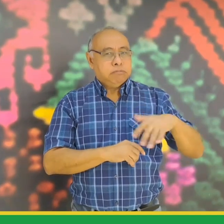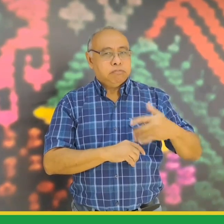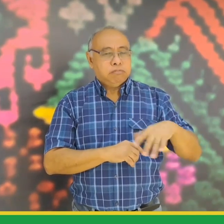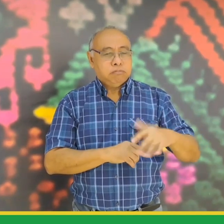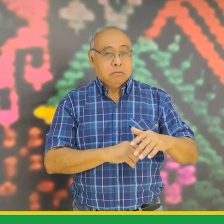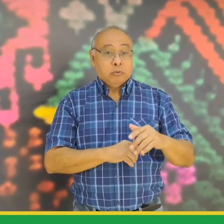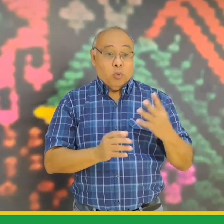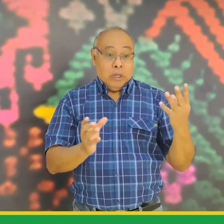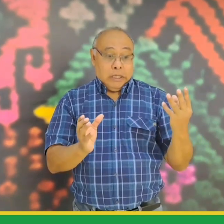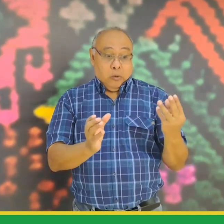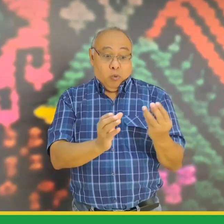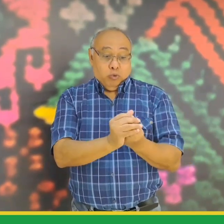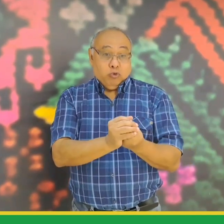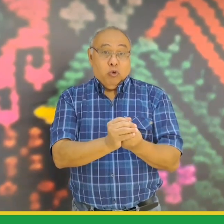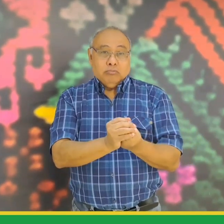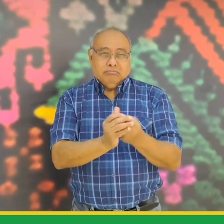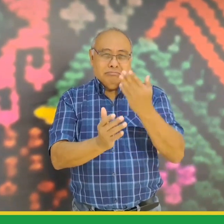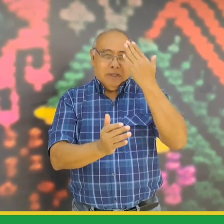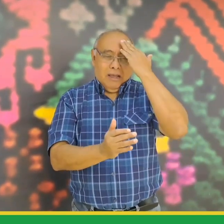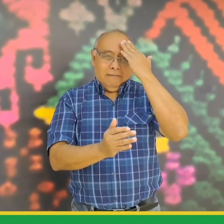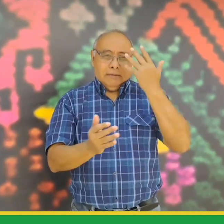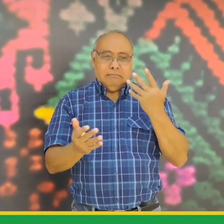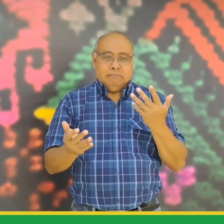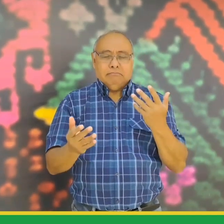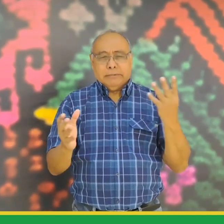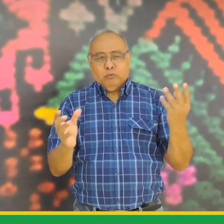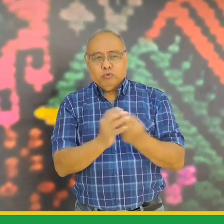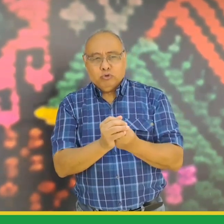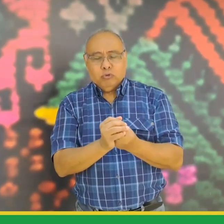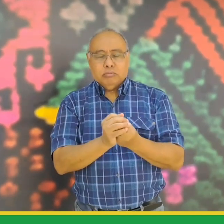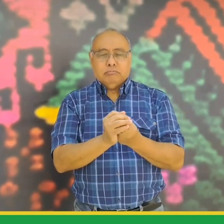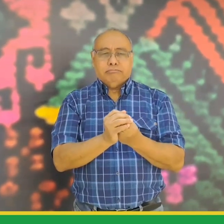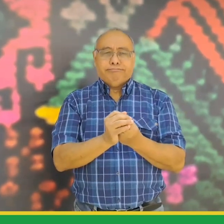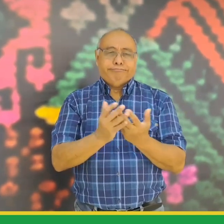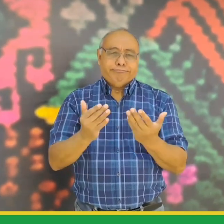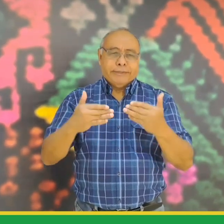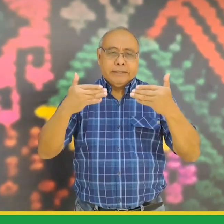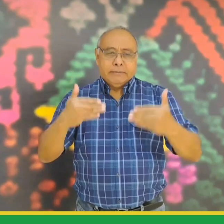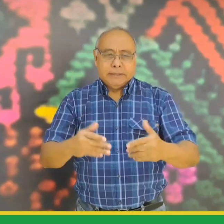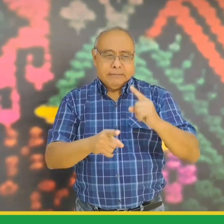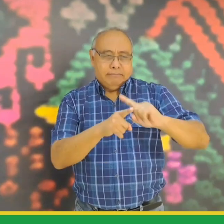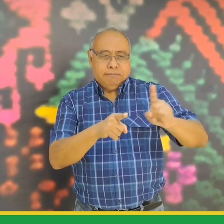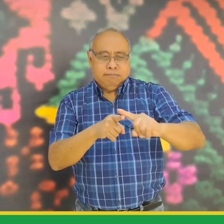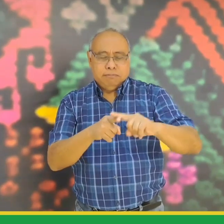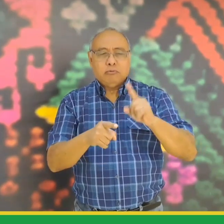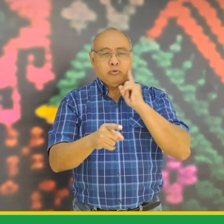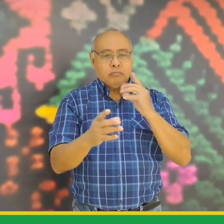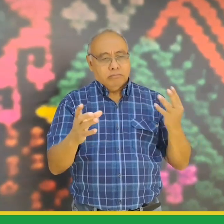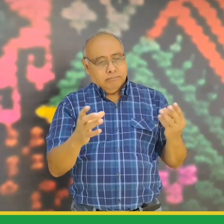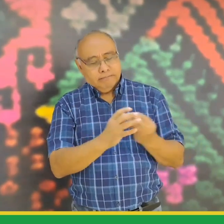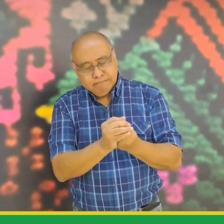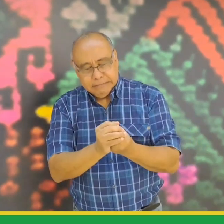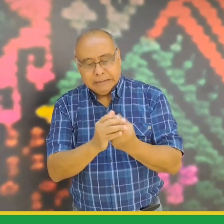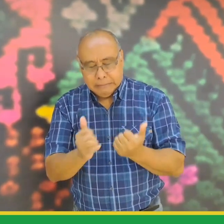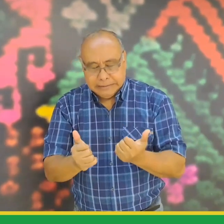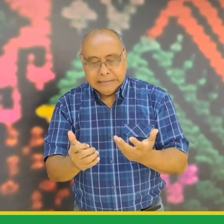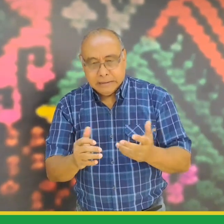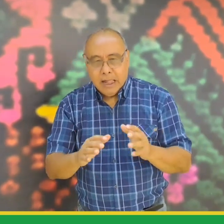inclusiva para personas con discapacidad en este caso para personas sordas aún no hay claridad sobre la